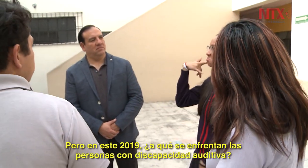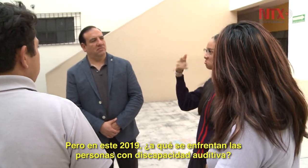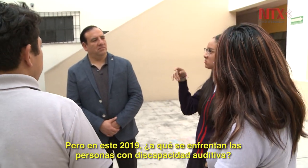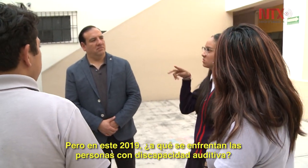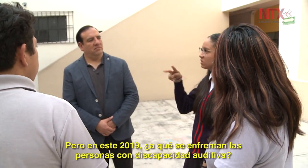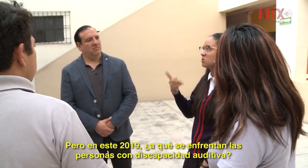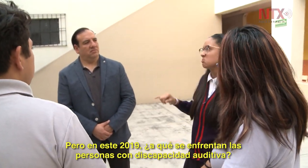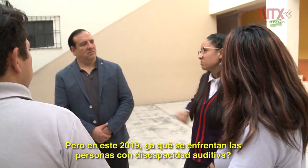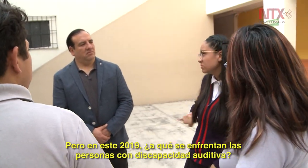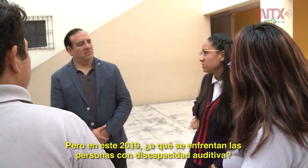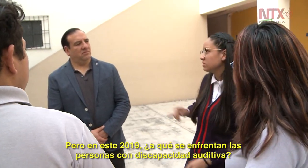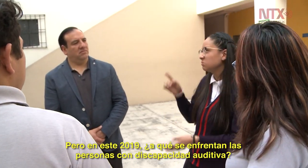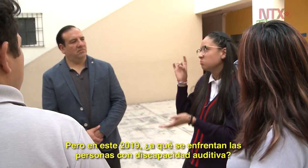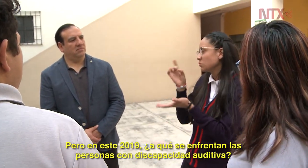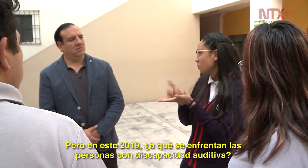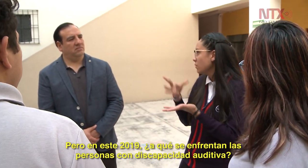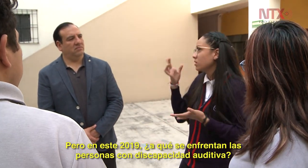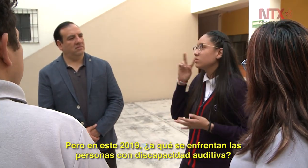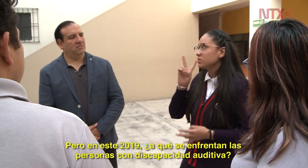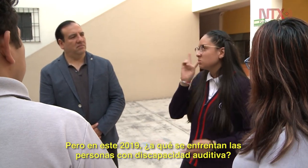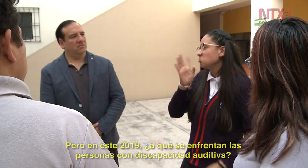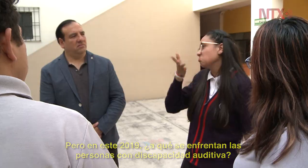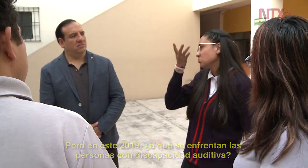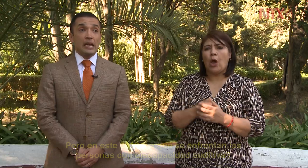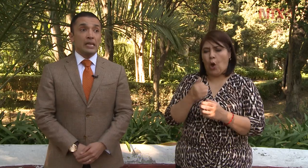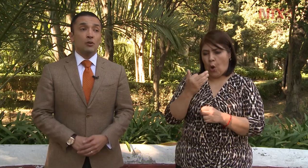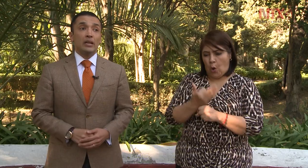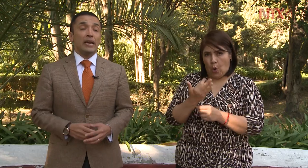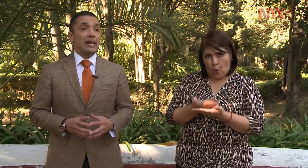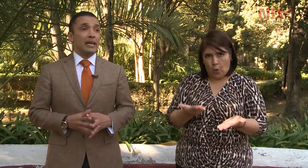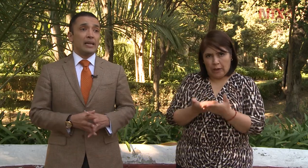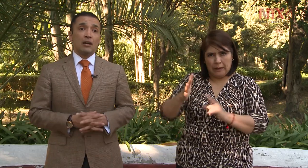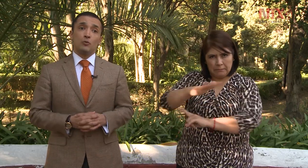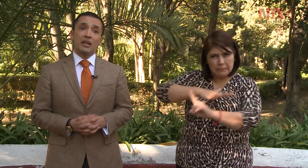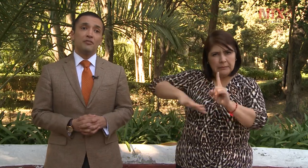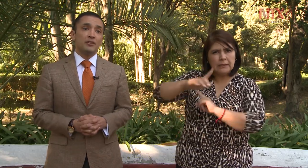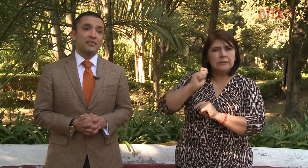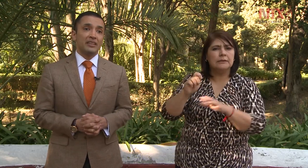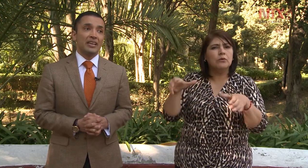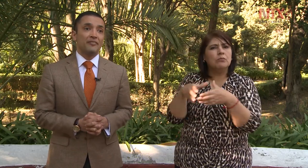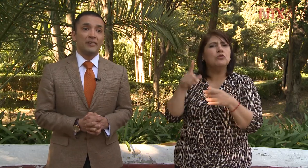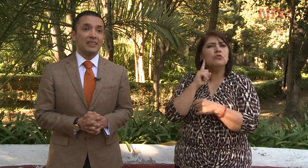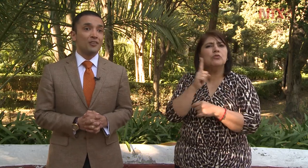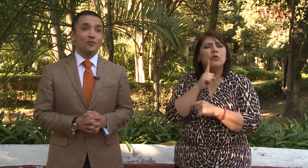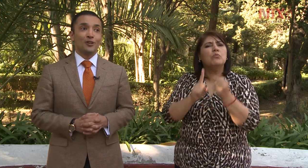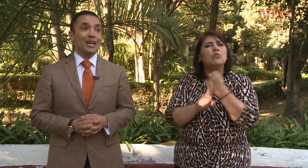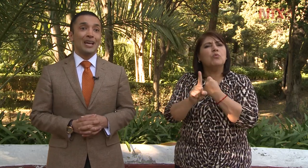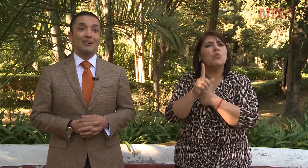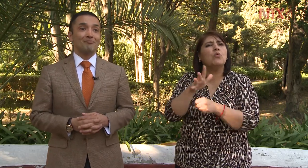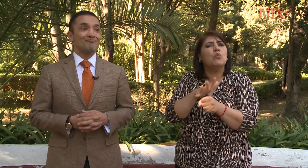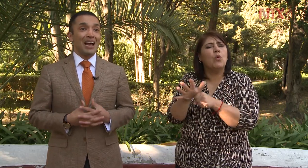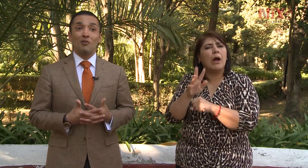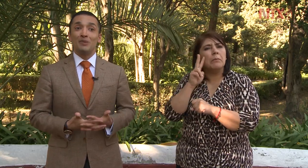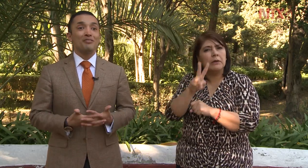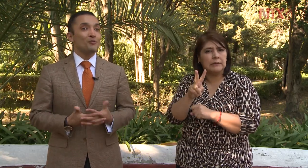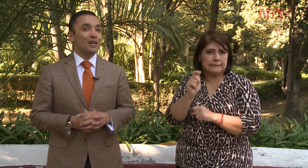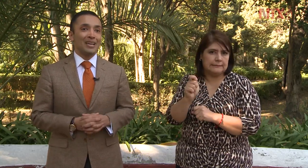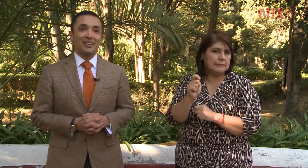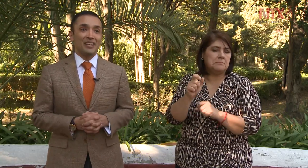¿a qué se enfrentan las personas con discapacidad auditiva? La comunidad sorda se enfrenta yo creo que a lo mismo que se ha